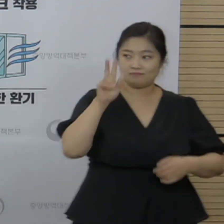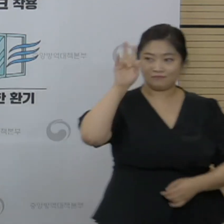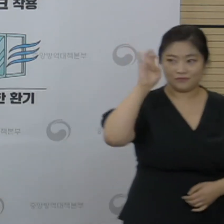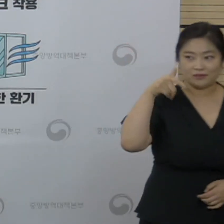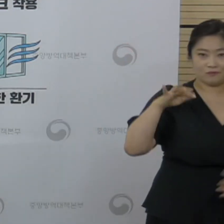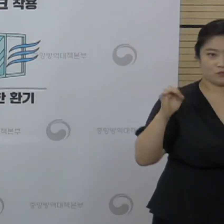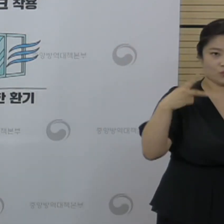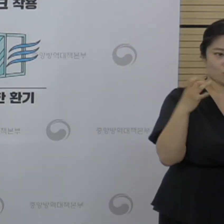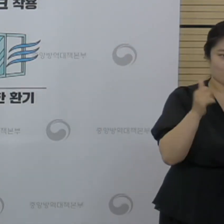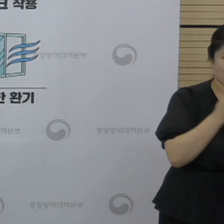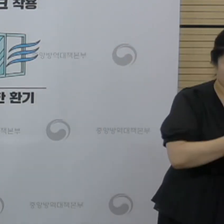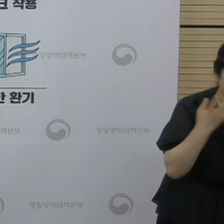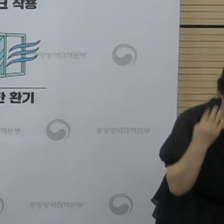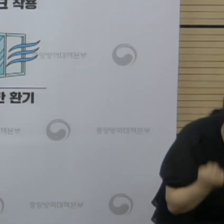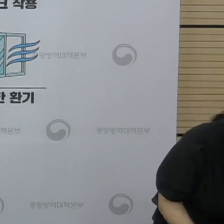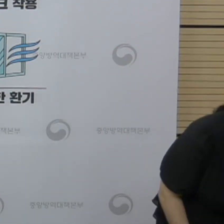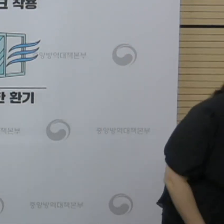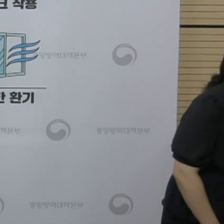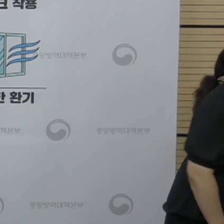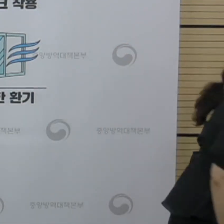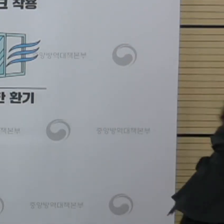김동호 통역사님 고생해 주셨습니다.